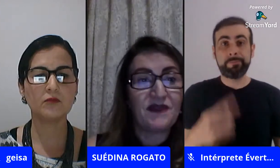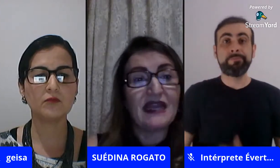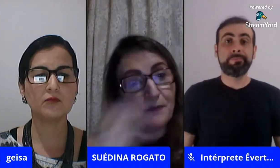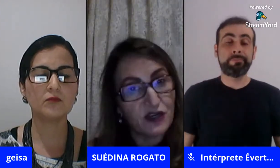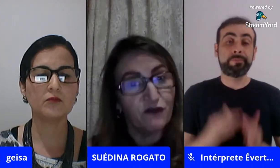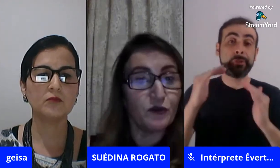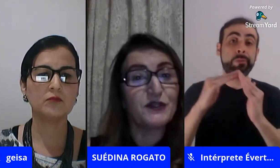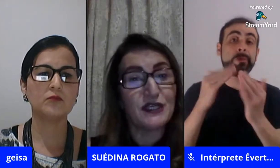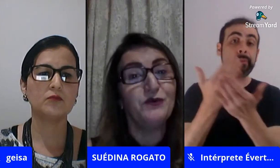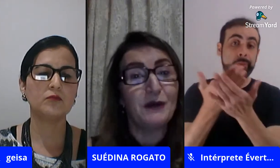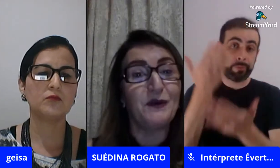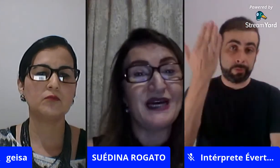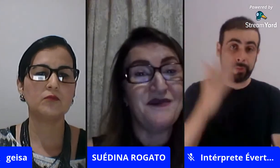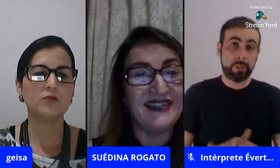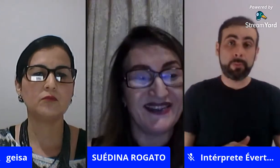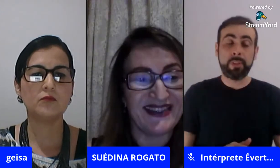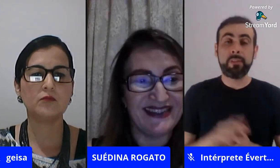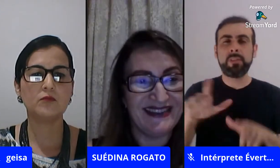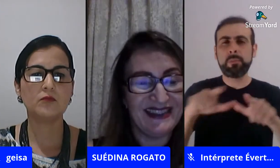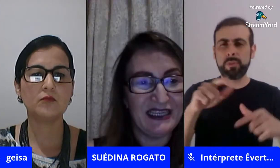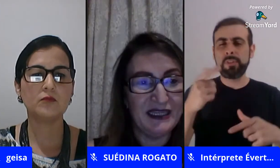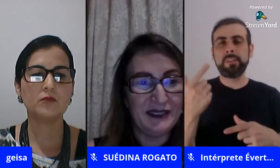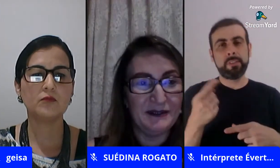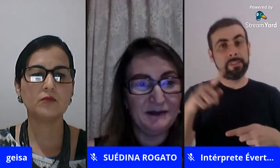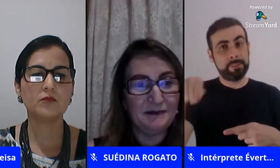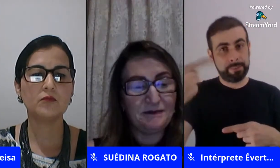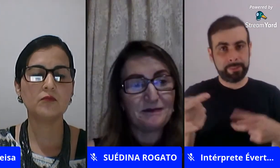e aí depois eu volto pro segundo apontamento